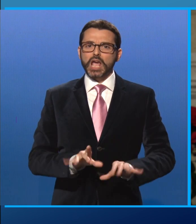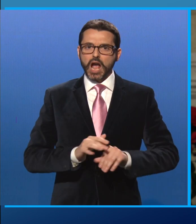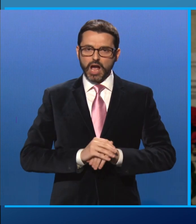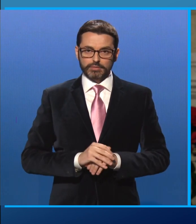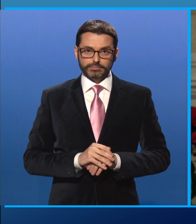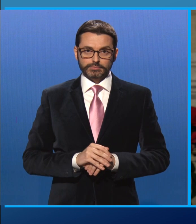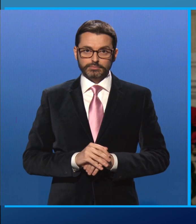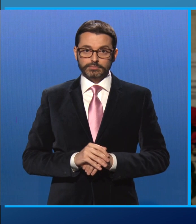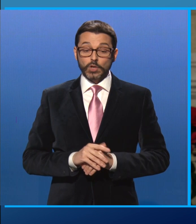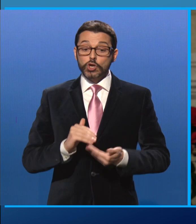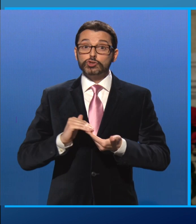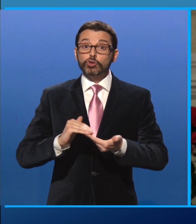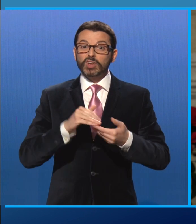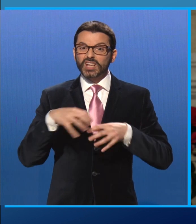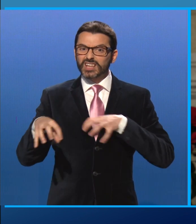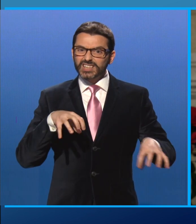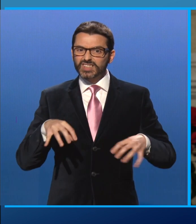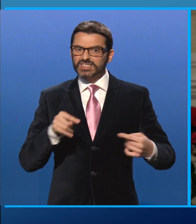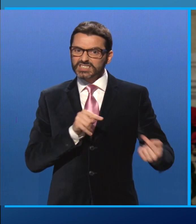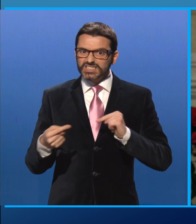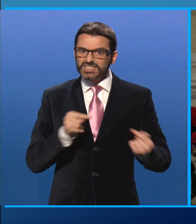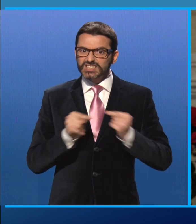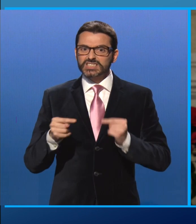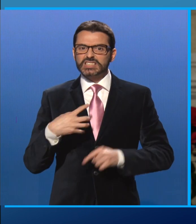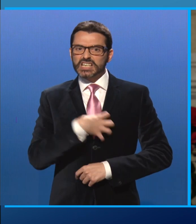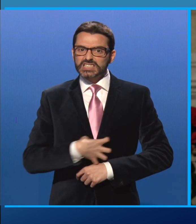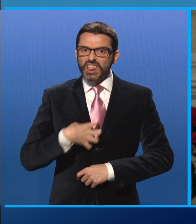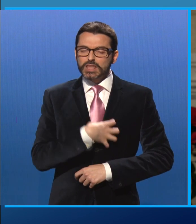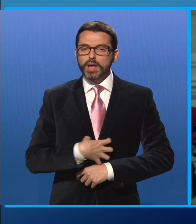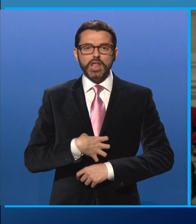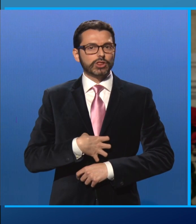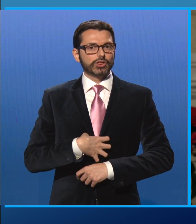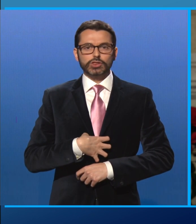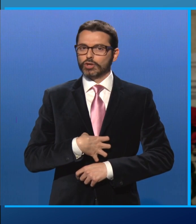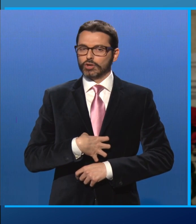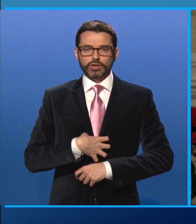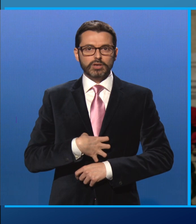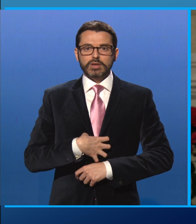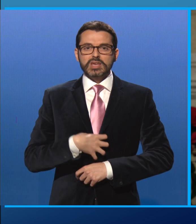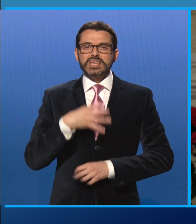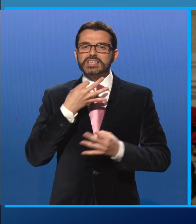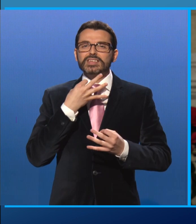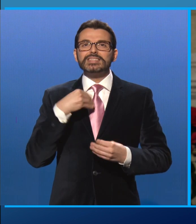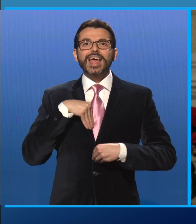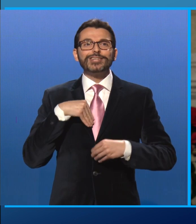divisa, rissosa e in preda al risentimento smarrisce il senso di comune appartenenza,